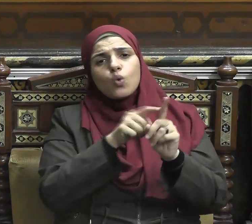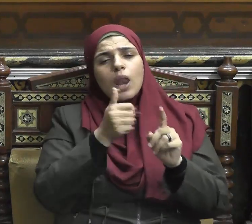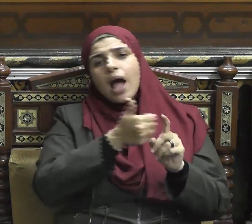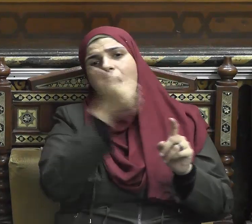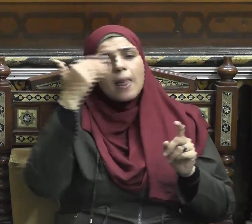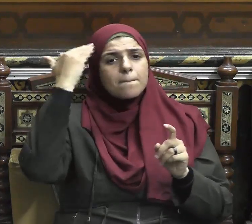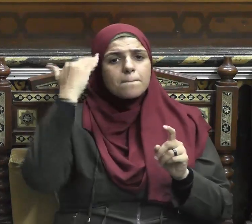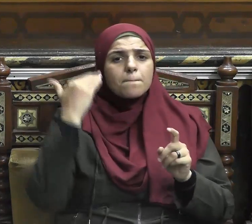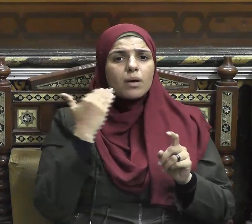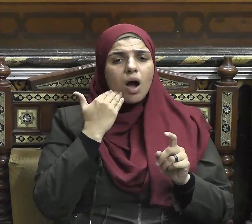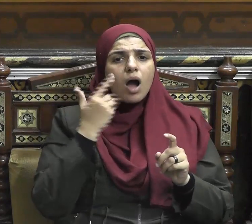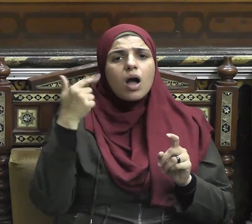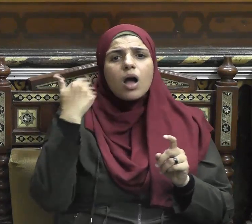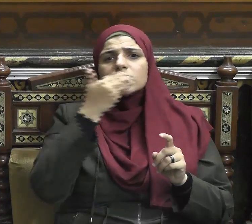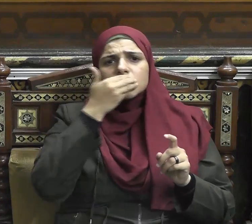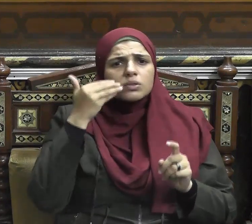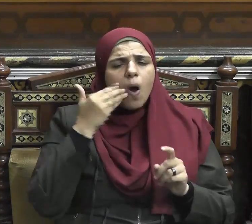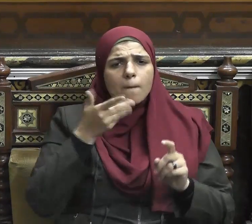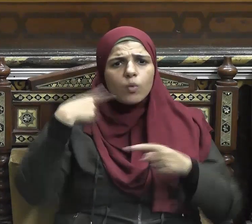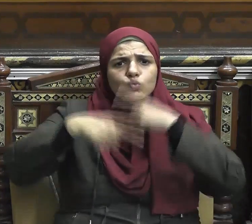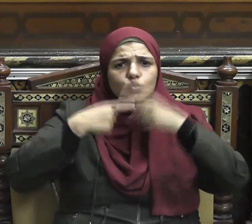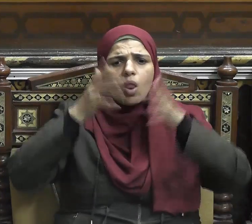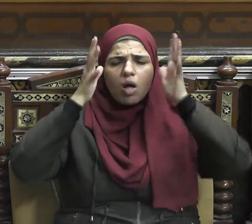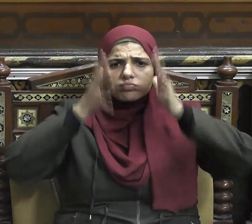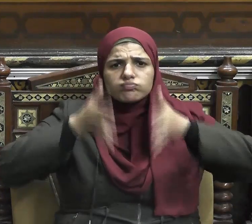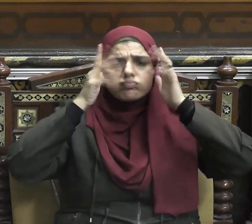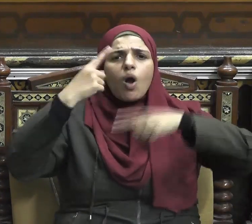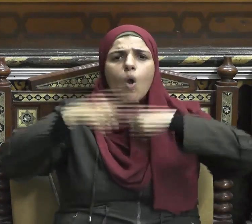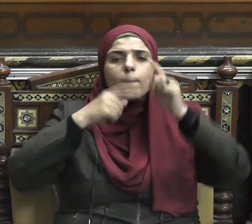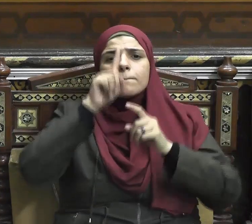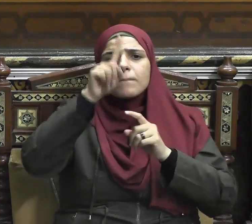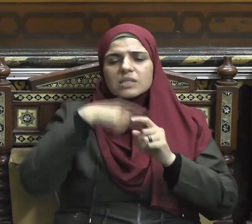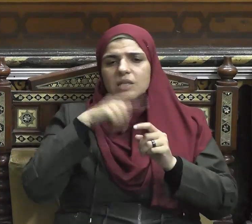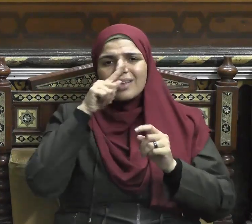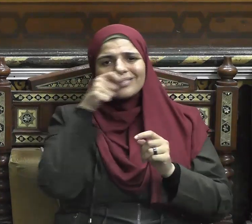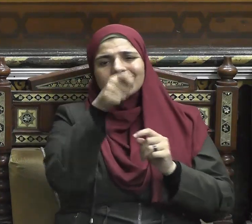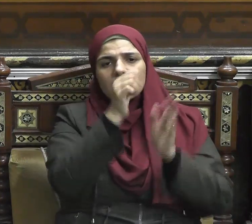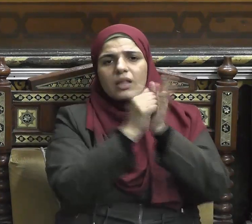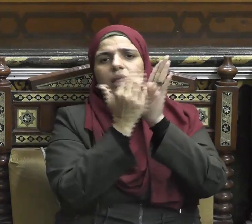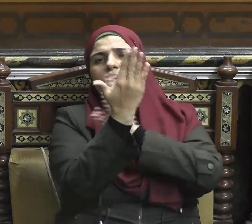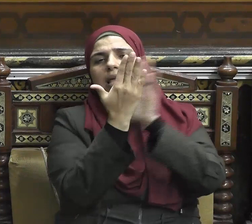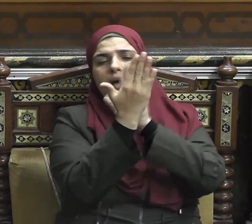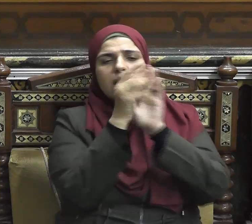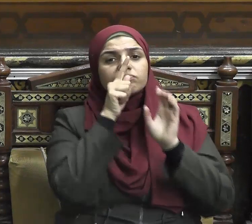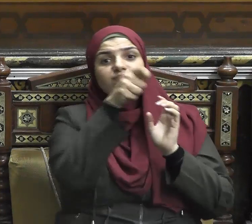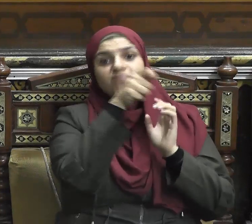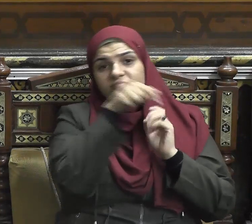حيوانا قد وسم في وجهه قال صلى الله عليه وسلم